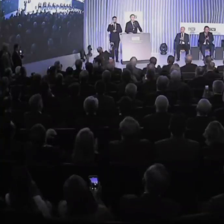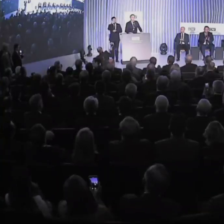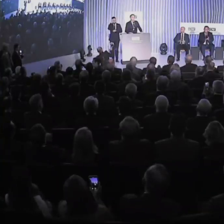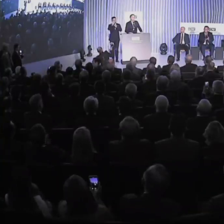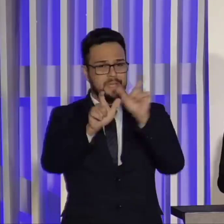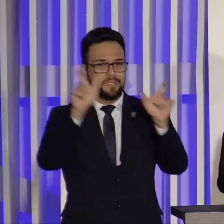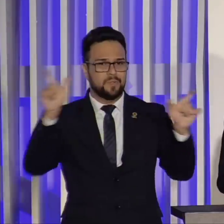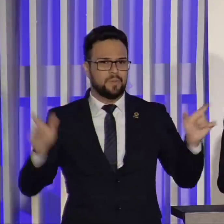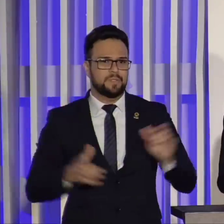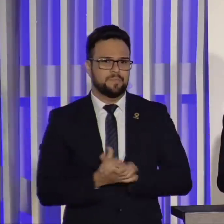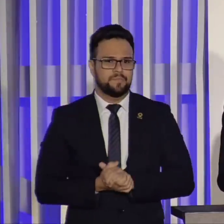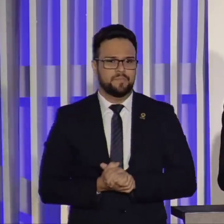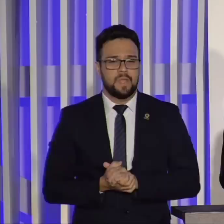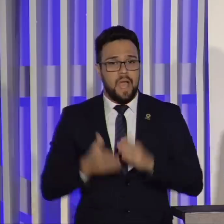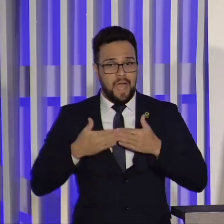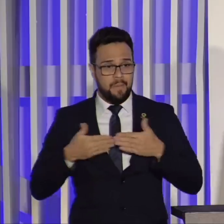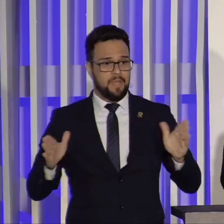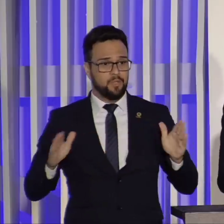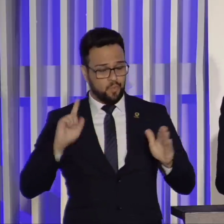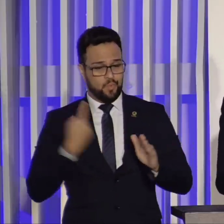Com a abertura do nosso mercado,